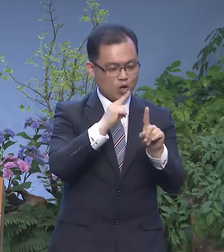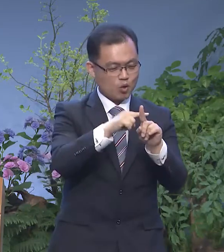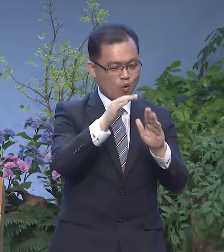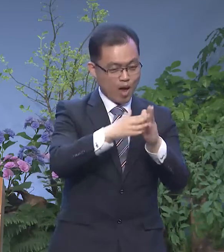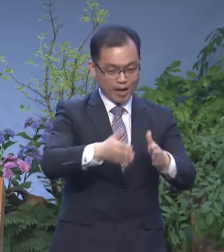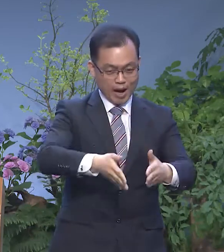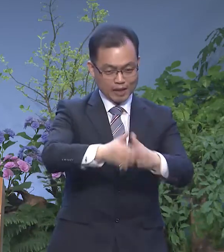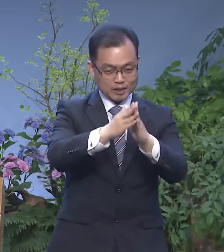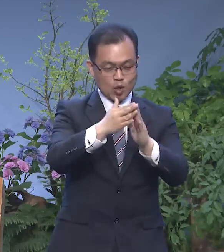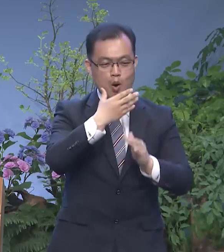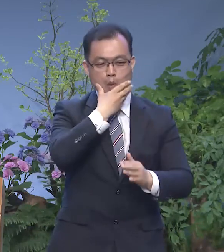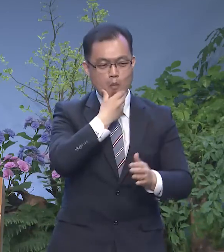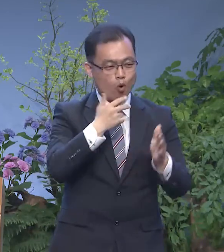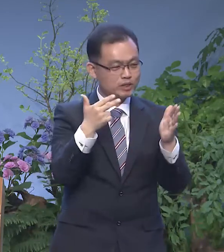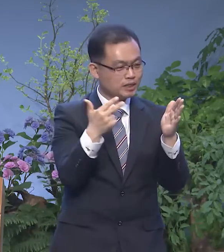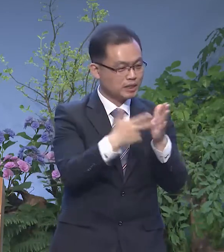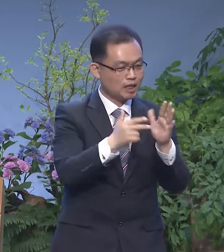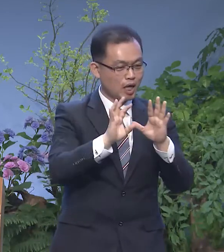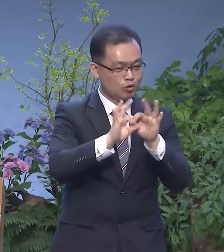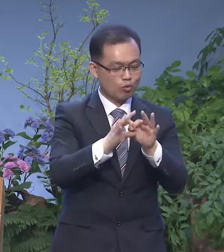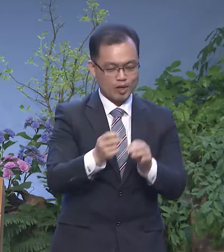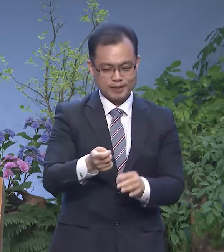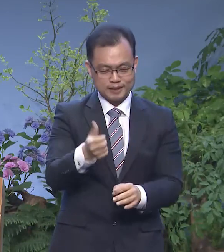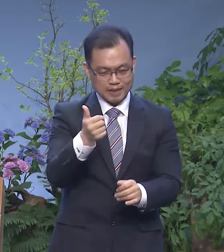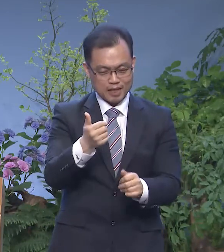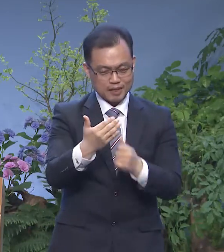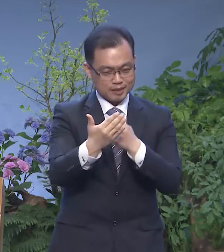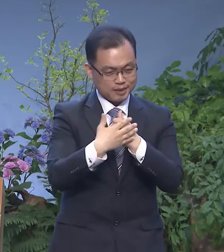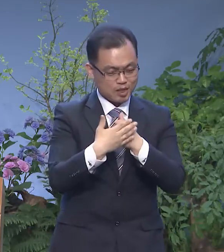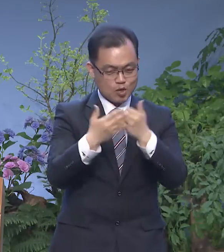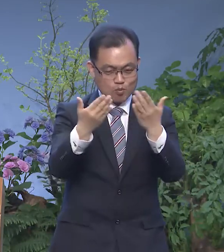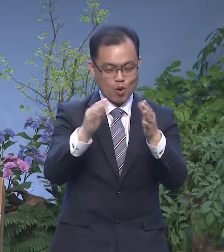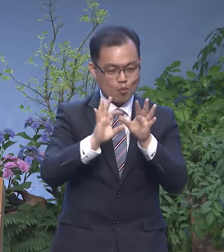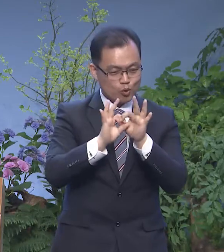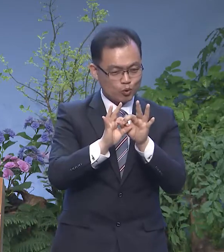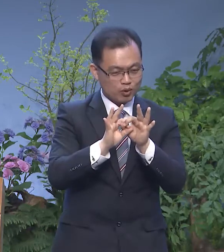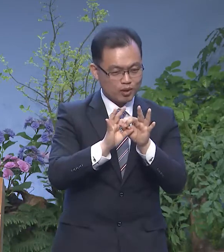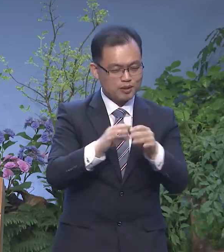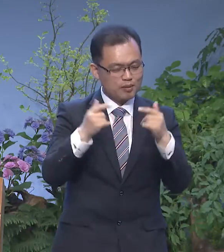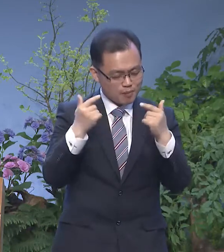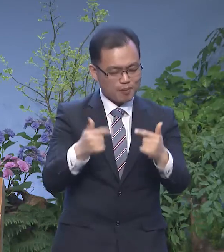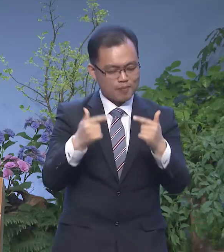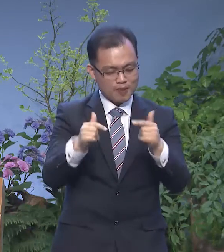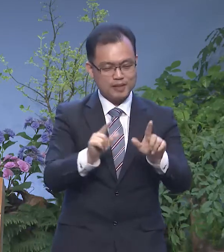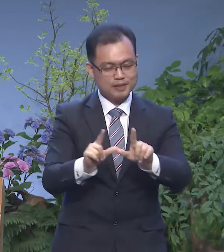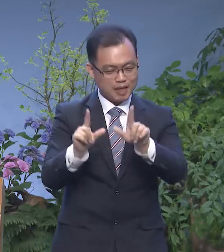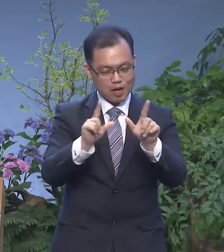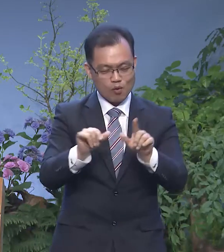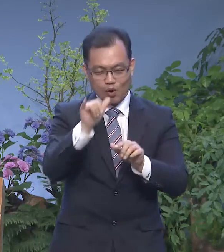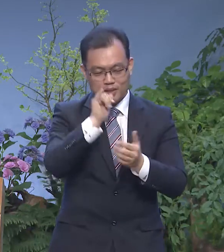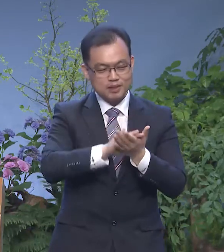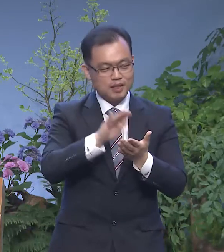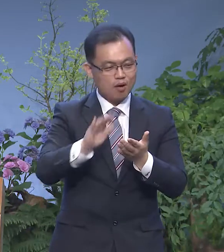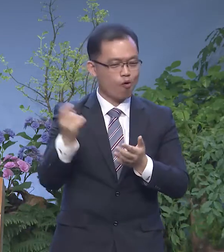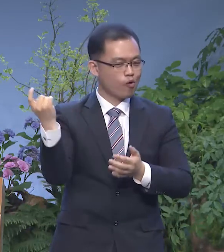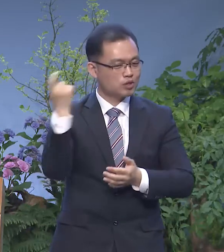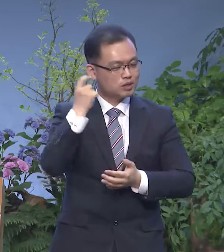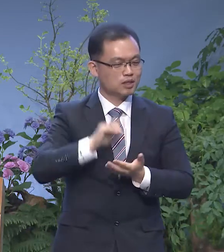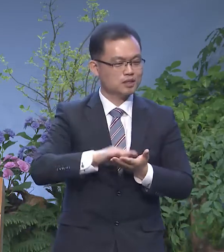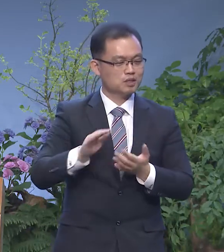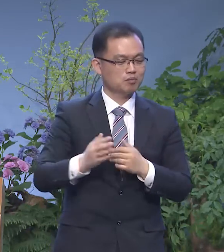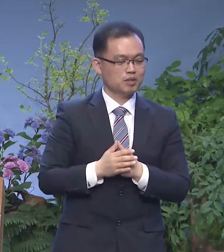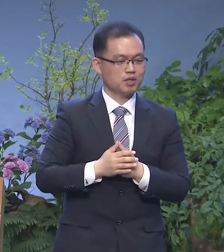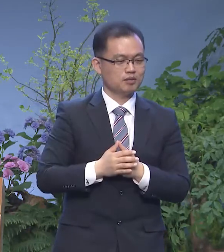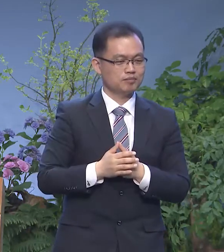복지재단을 통해서 작은 승김을 통해 매일매일 생활을 이어가고 있다라고 이야기했습니다 요즘은